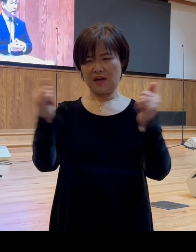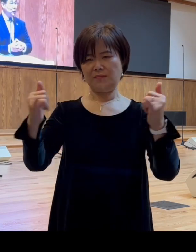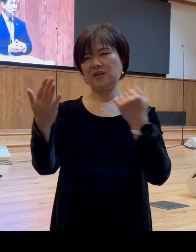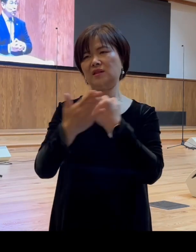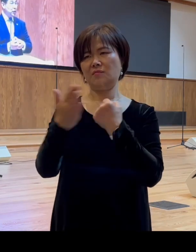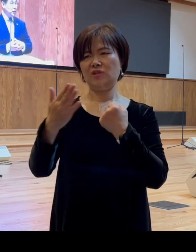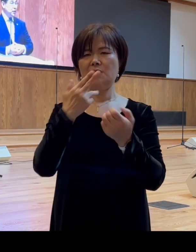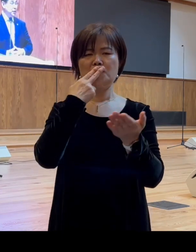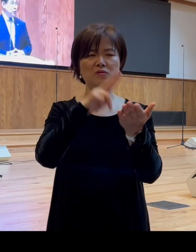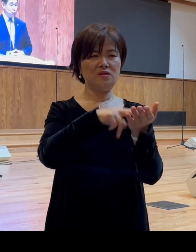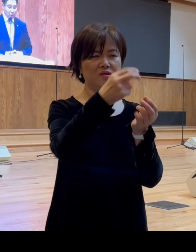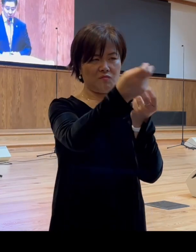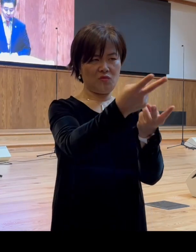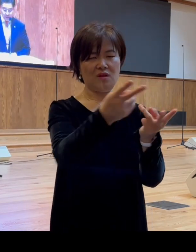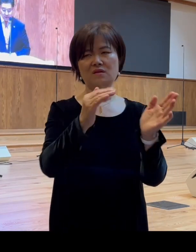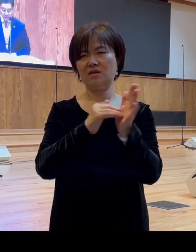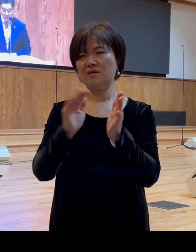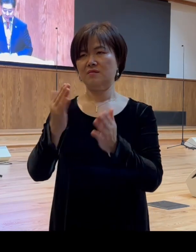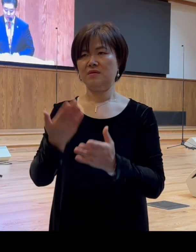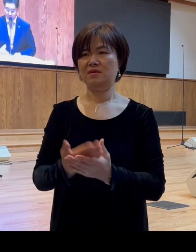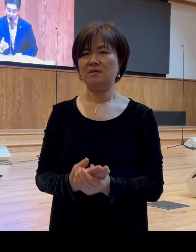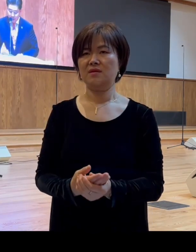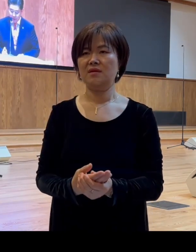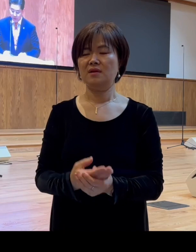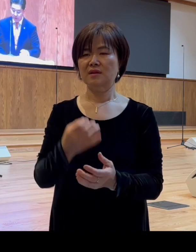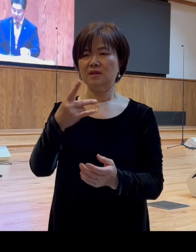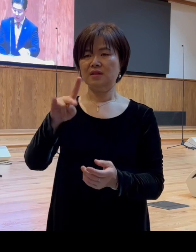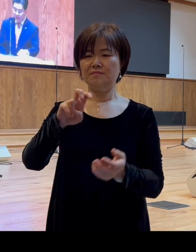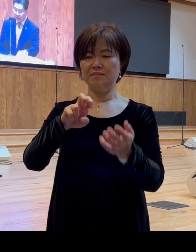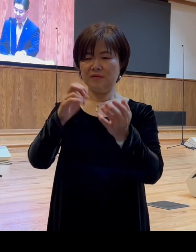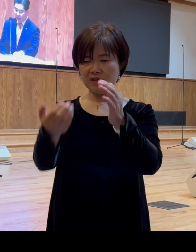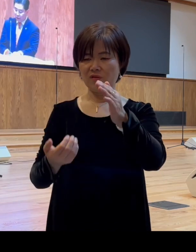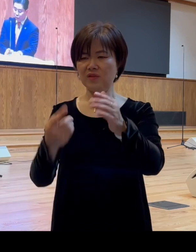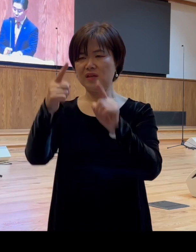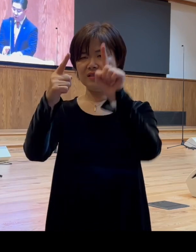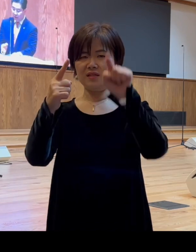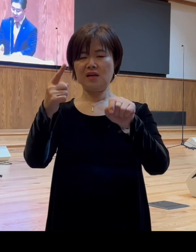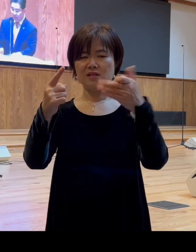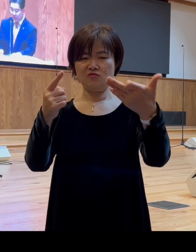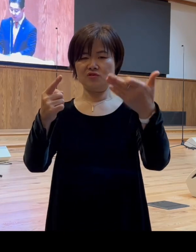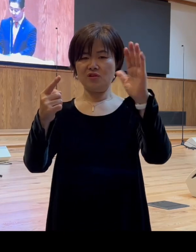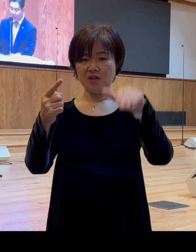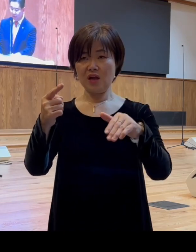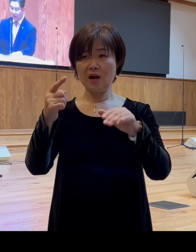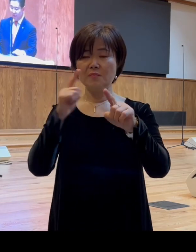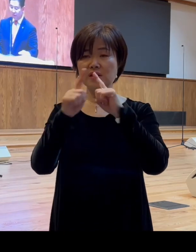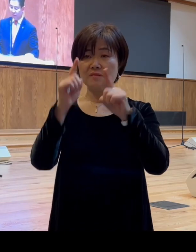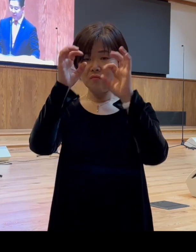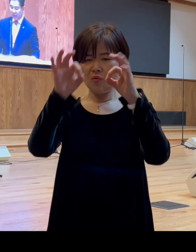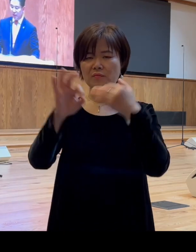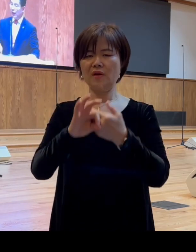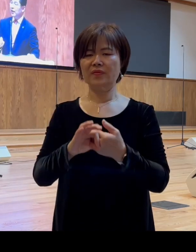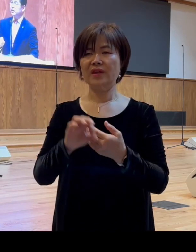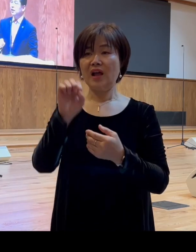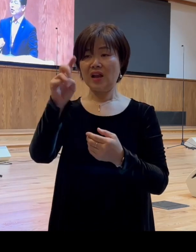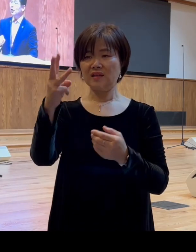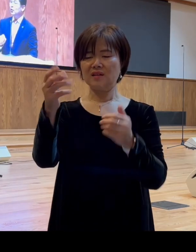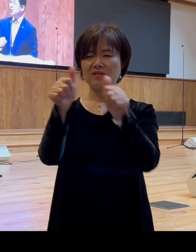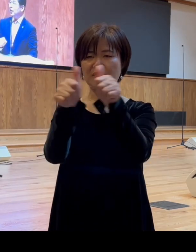우리에게 이야기해주고 있습니다 그럼 디모데 전서 1장 19절 이하 말씀해 보면 그 알렉산더가 어떤 사람인지